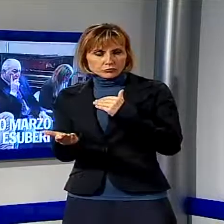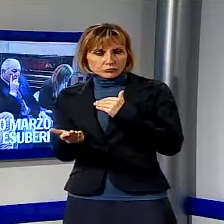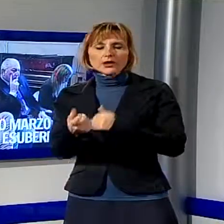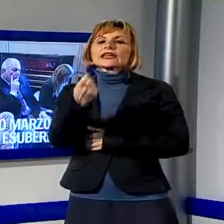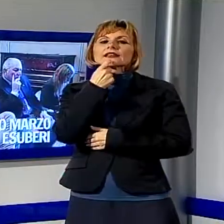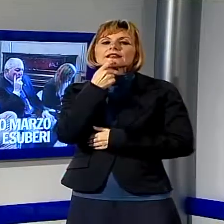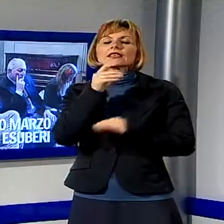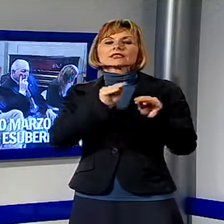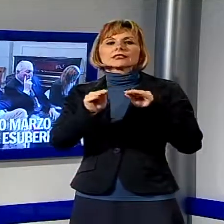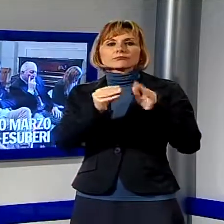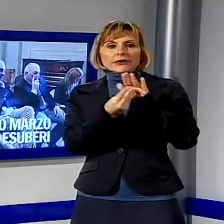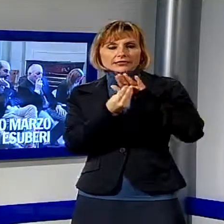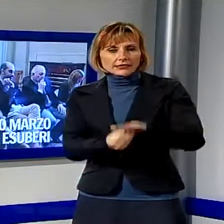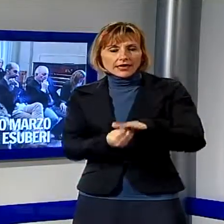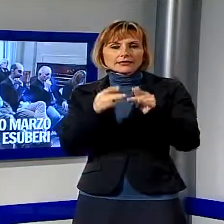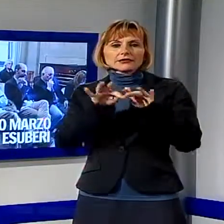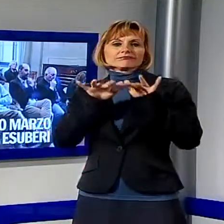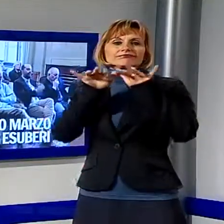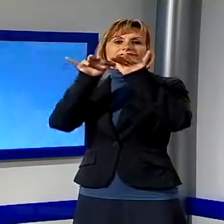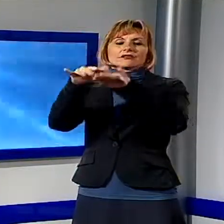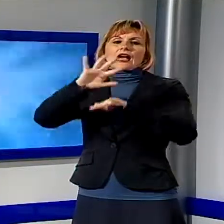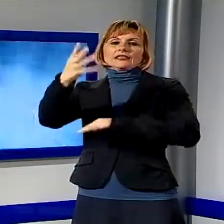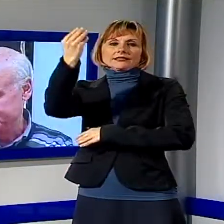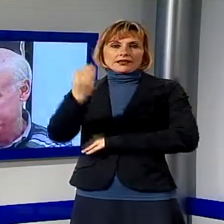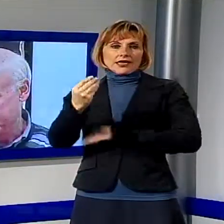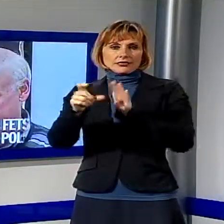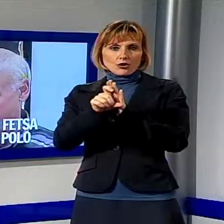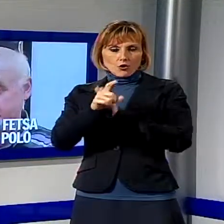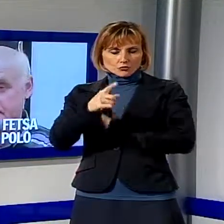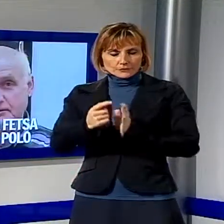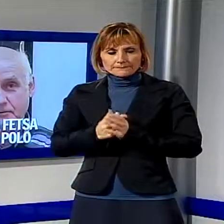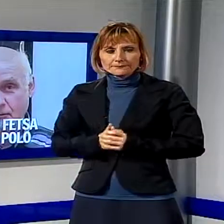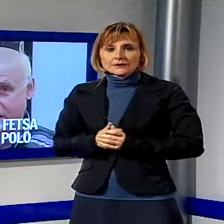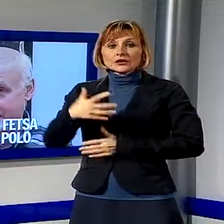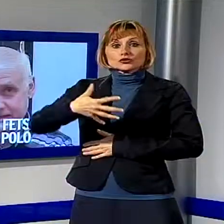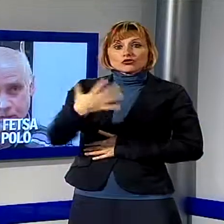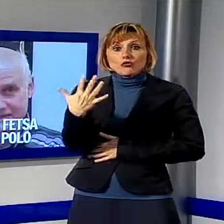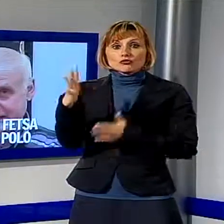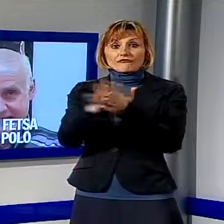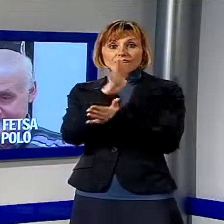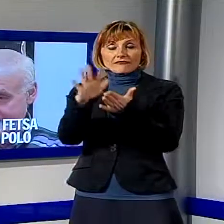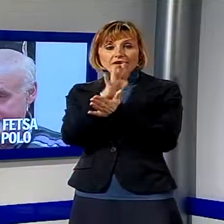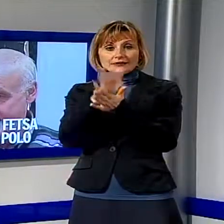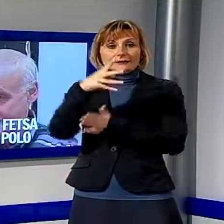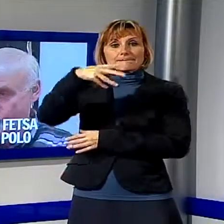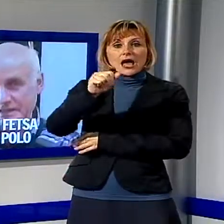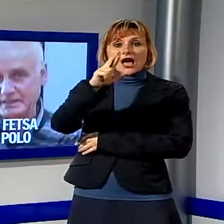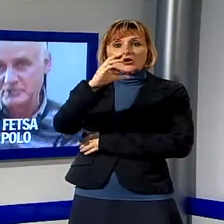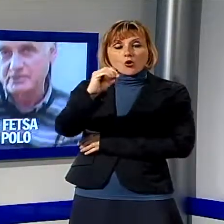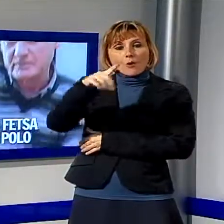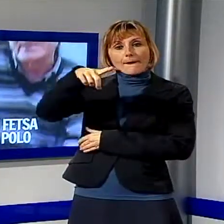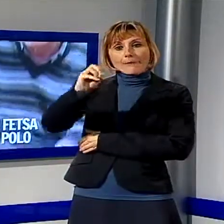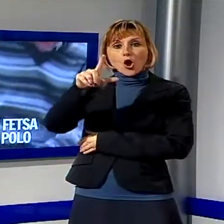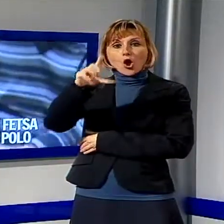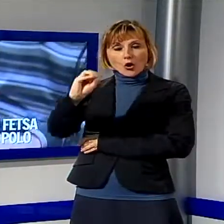dipendenti che dovranno emigrare in altri enti. Cinque giorni di festa a Rione Marco Polo, presentata la